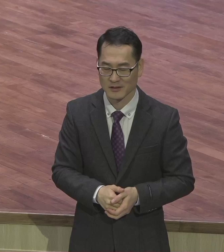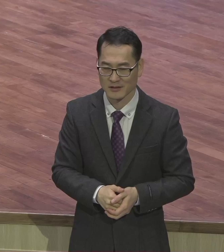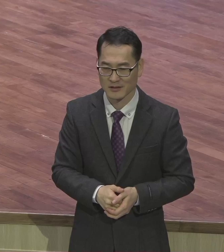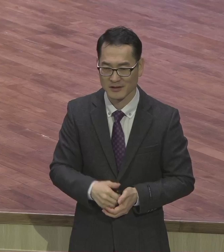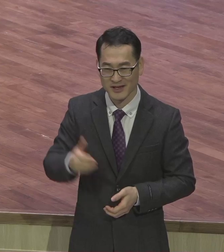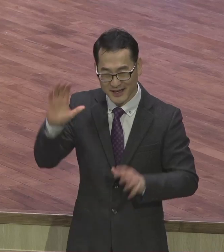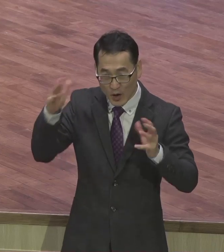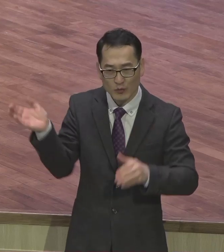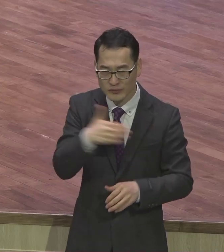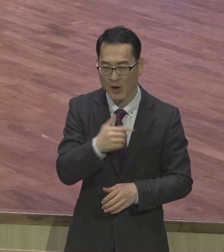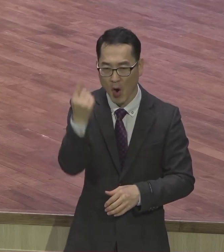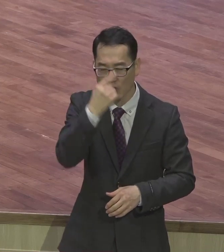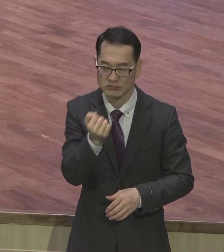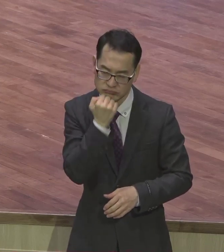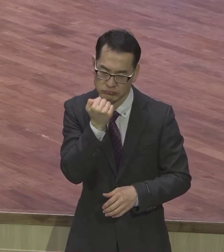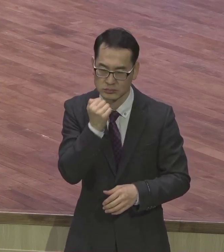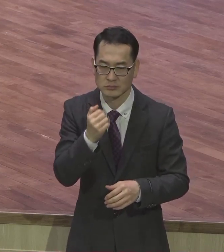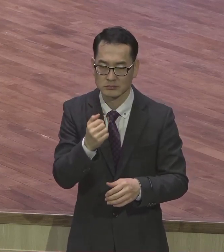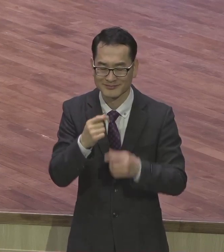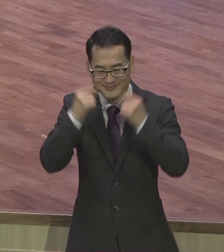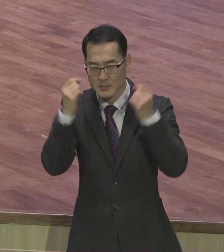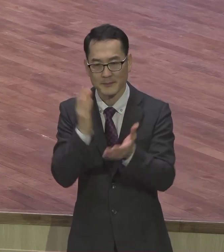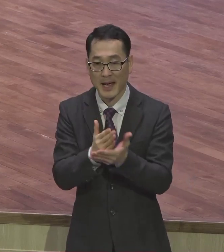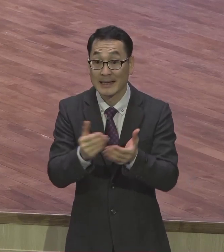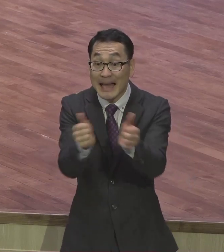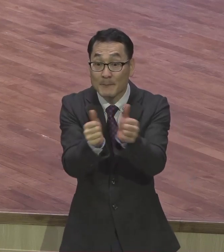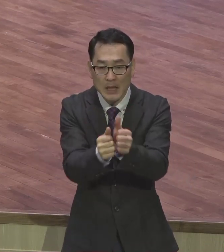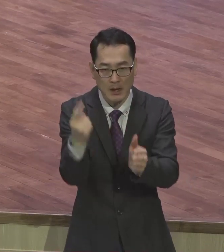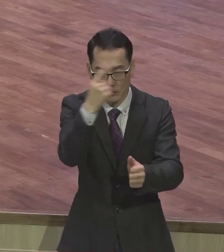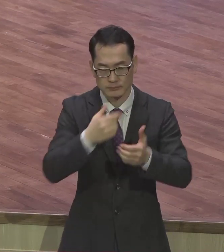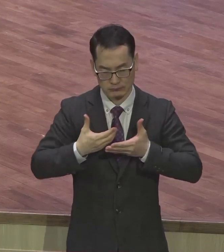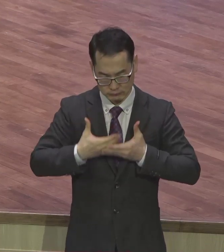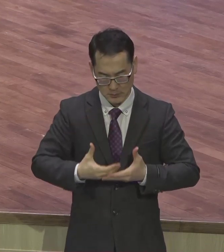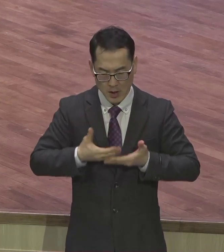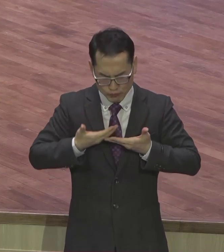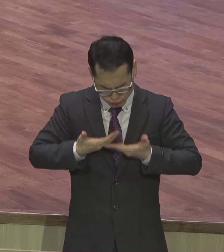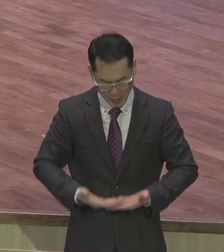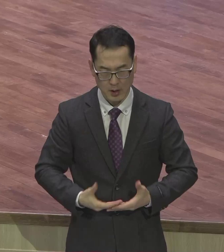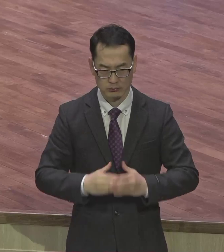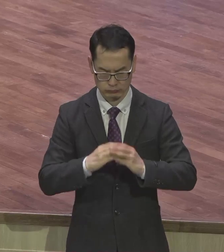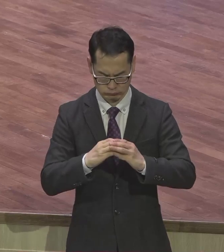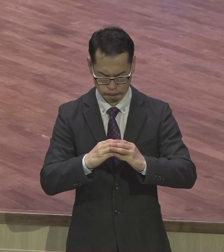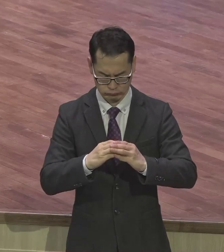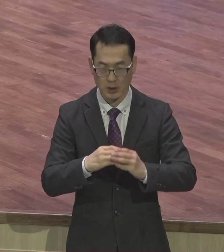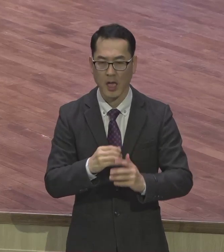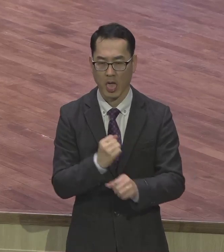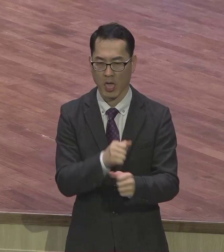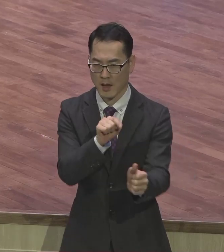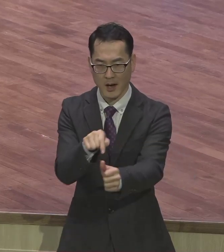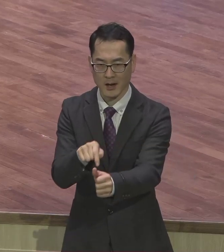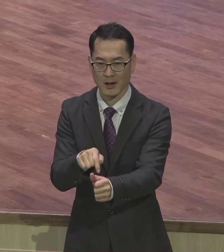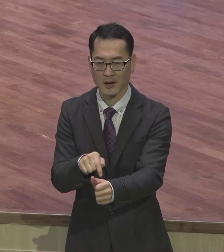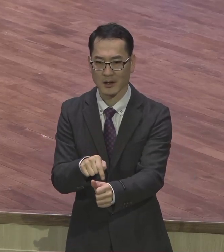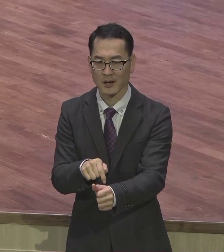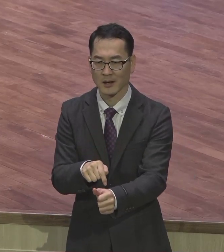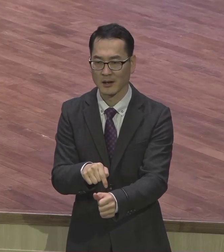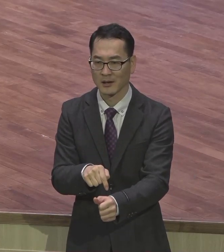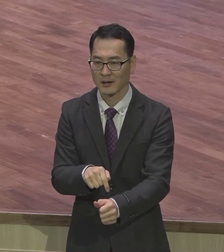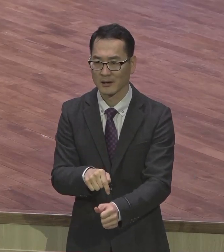자랐어요 남자가 말이야 함부로 웃어도 안 되고 울어도 안 되고 인상을 쓰는 거 아니고 거름하게 이래가지고 얼굴이 다